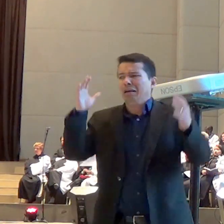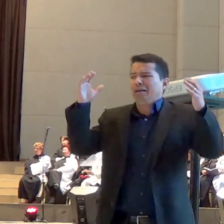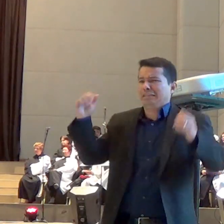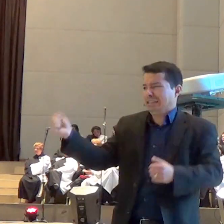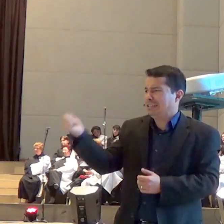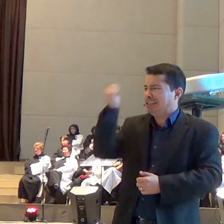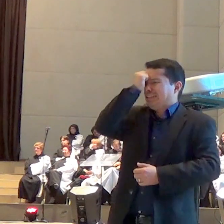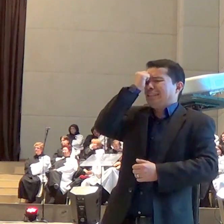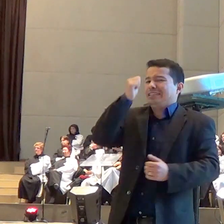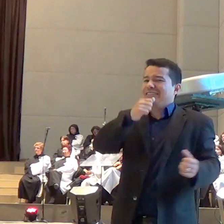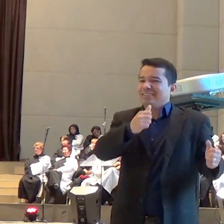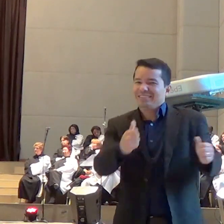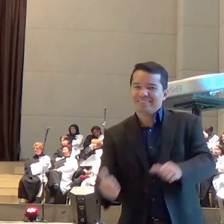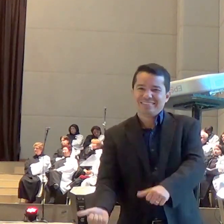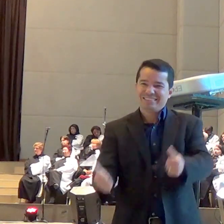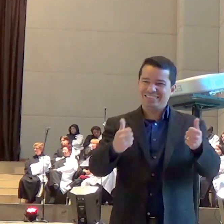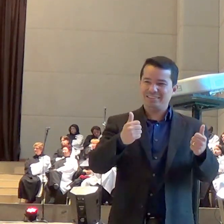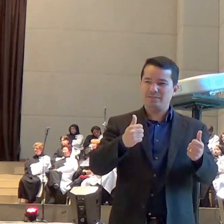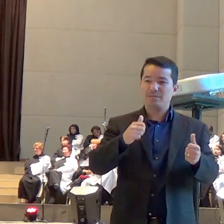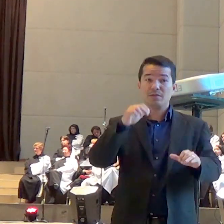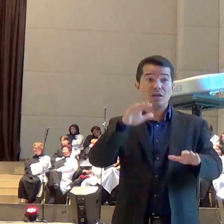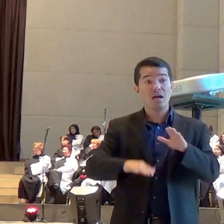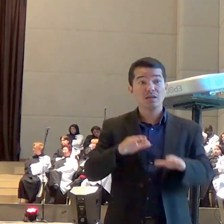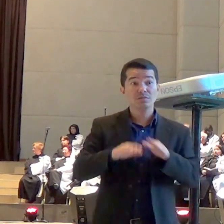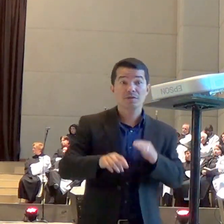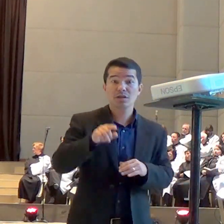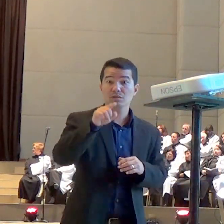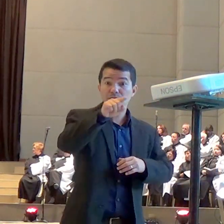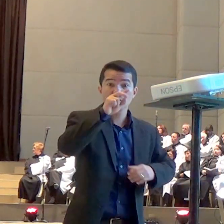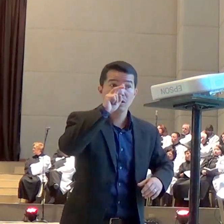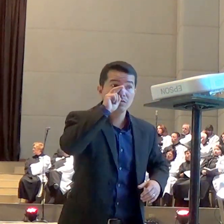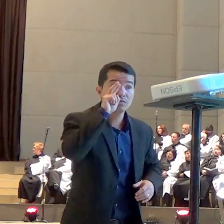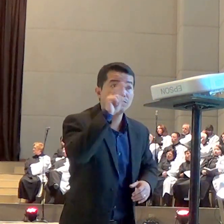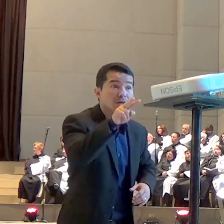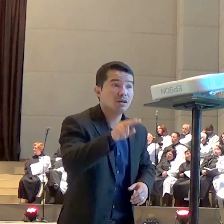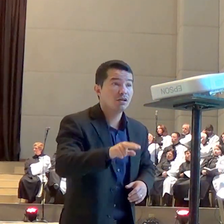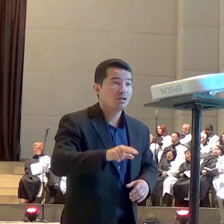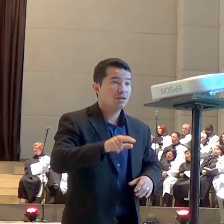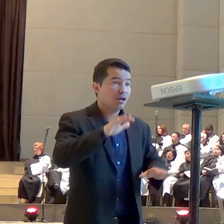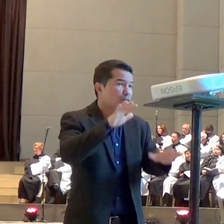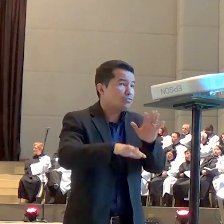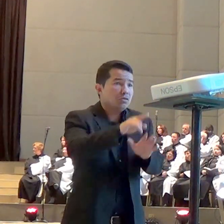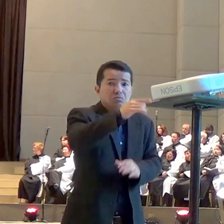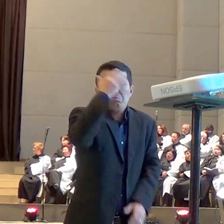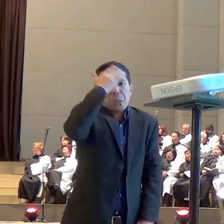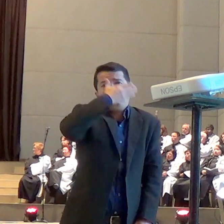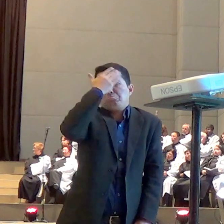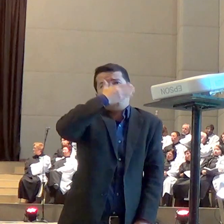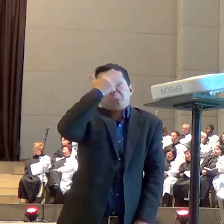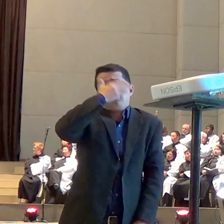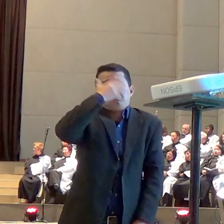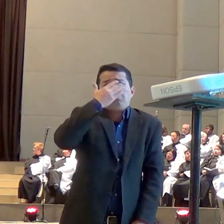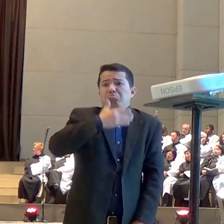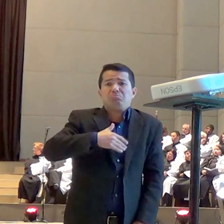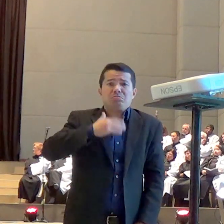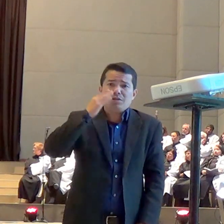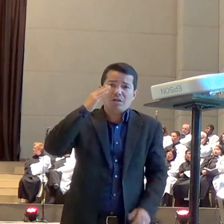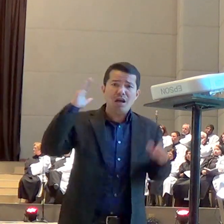vezes a gente não vê mas os anjos estão trabalhando a nosso favor uma